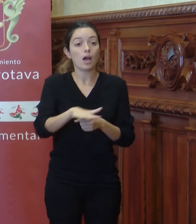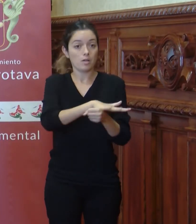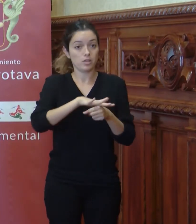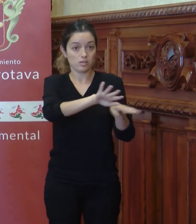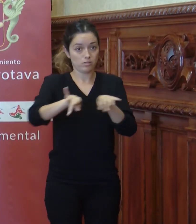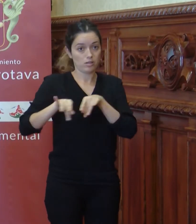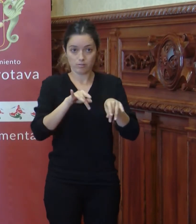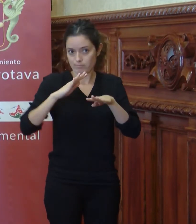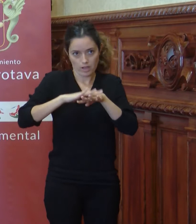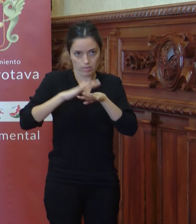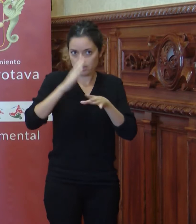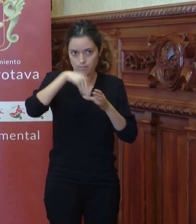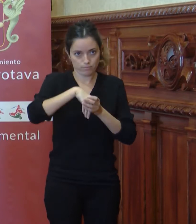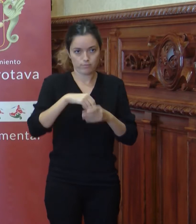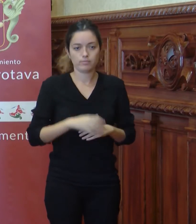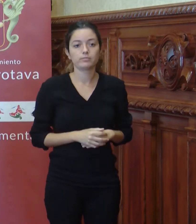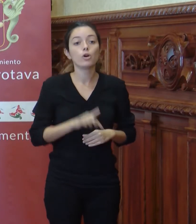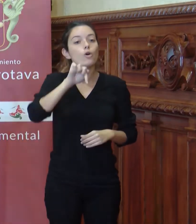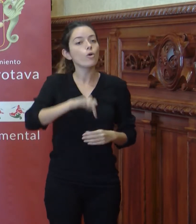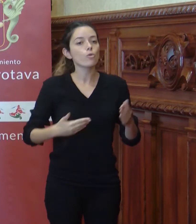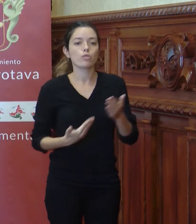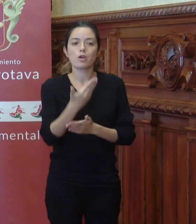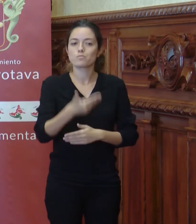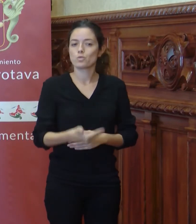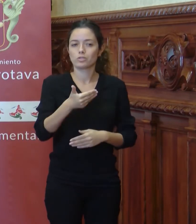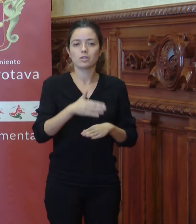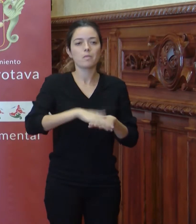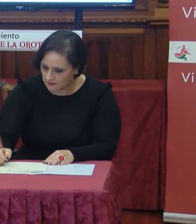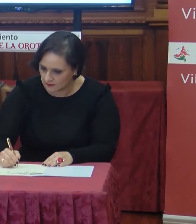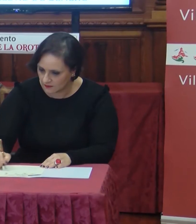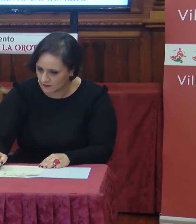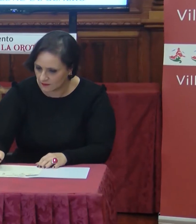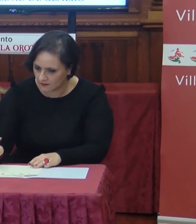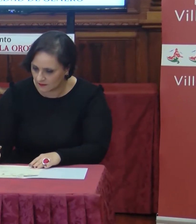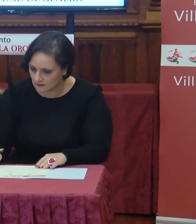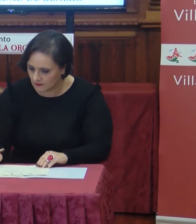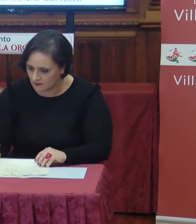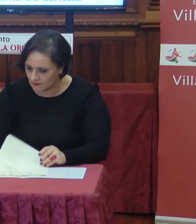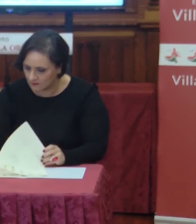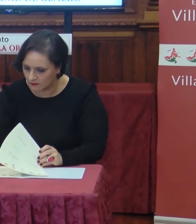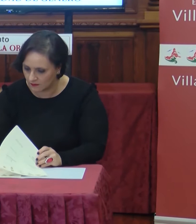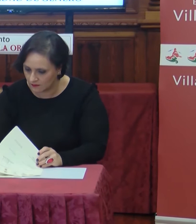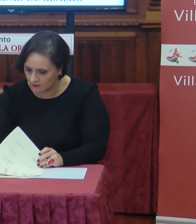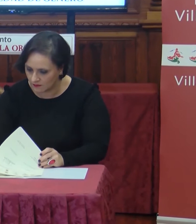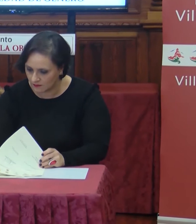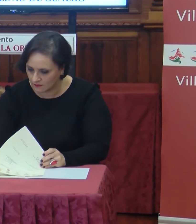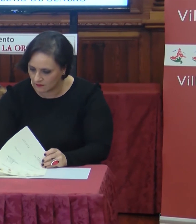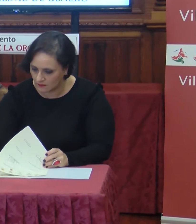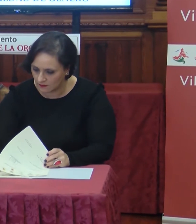constituye la propia red. Hoy es un día importante para las mujeres del Norte de Tenerife. Hoy nace una apuesta